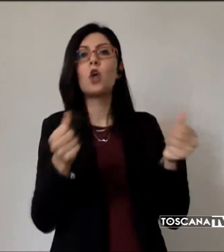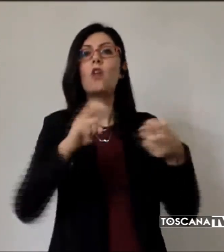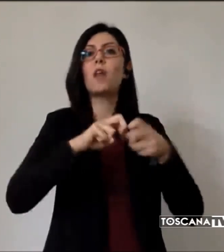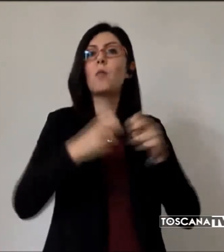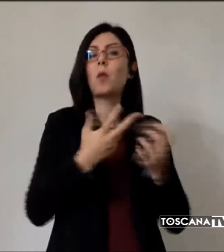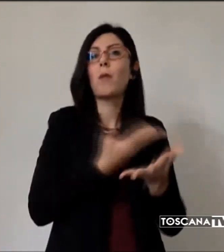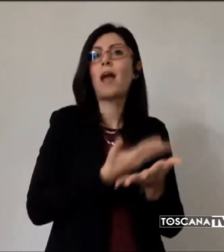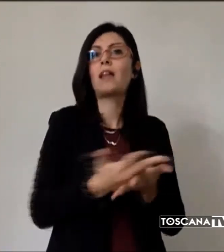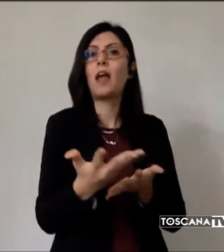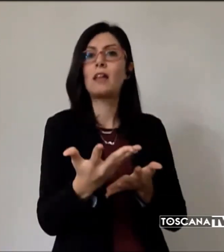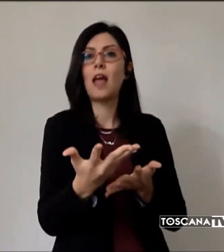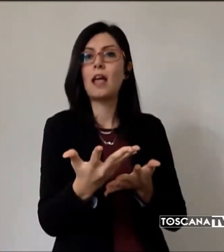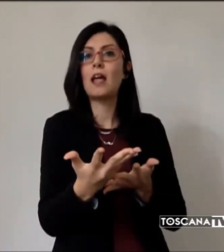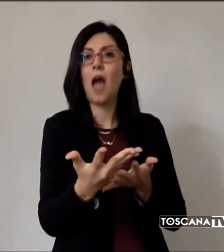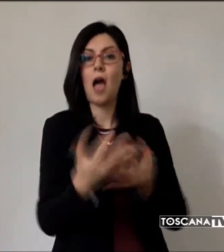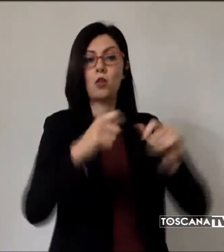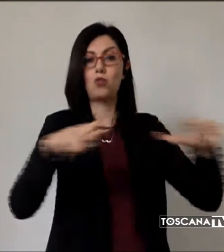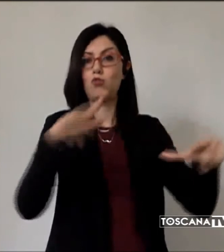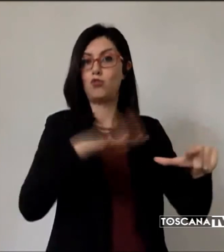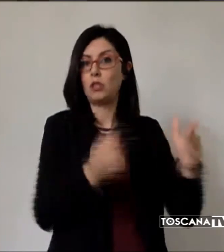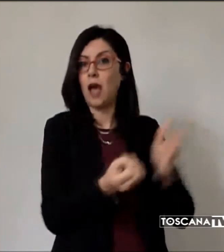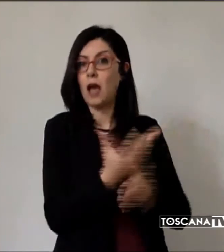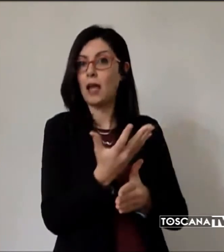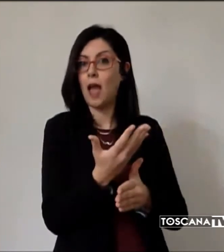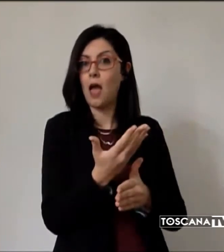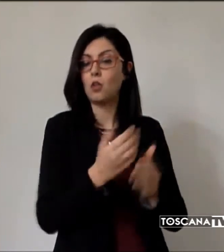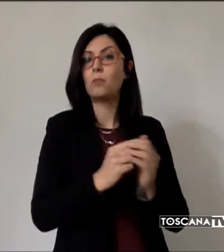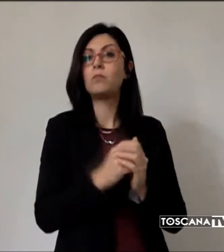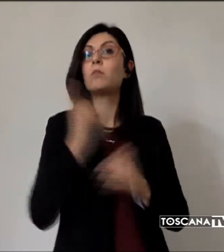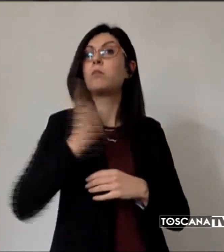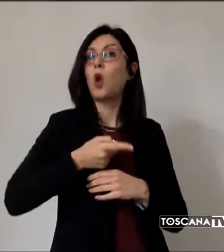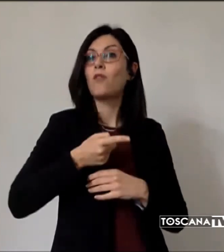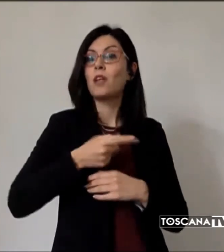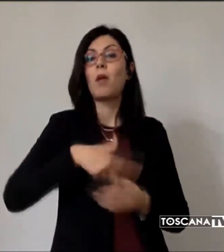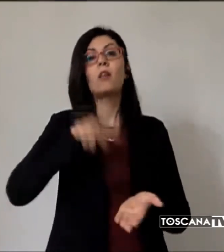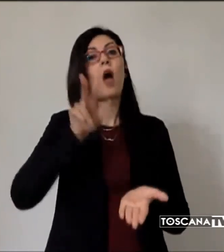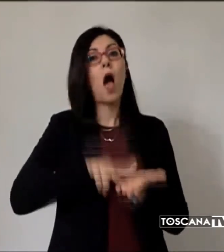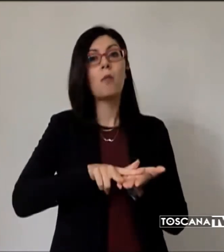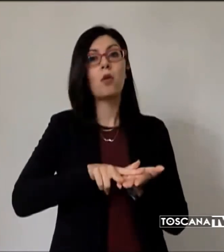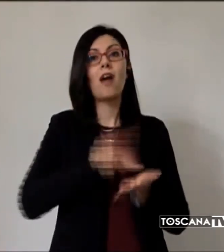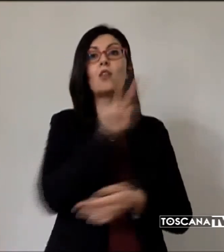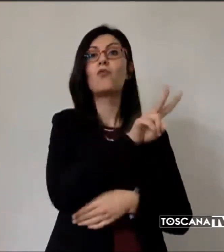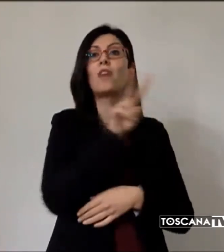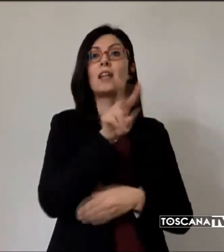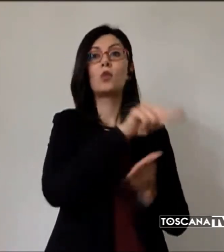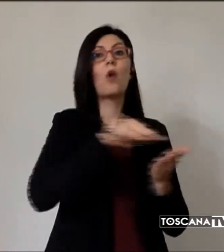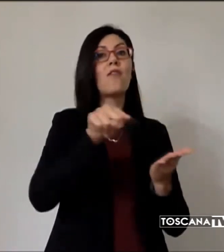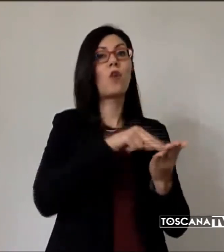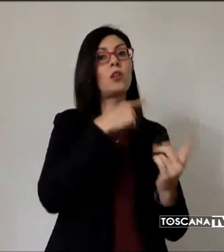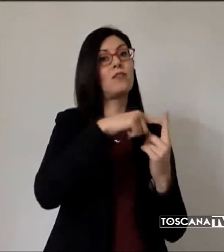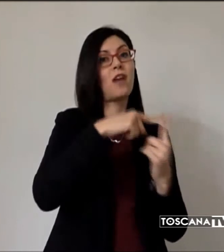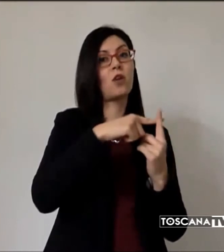creare in città. Il provvedimento è stato approvato con 22 voti favorevoli e 10